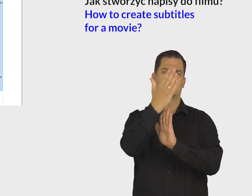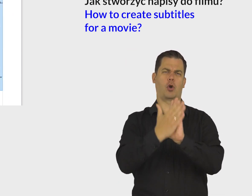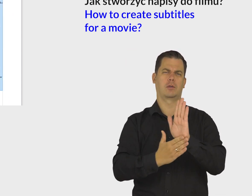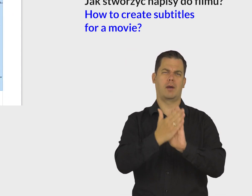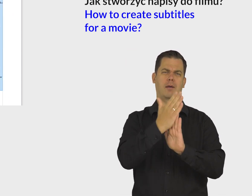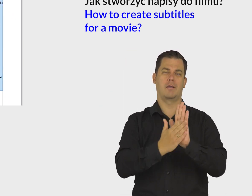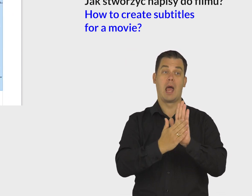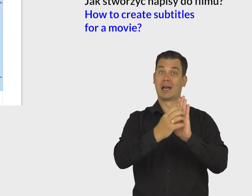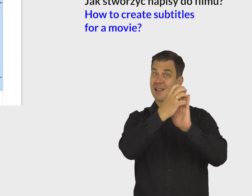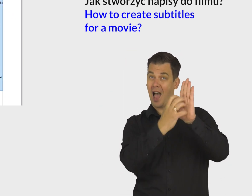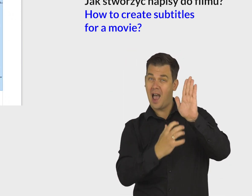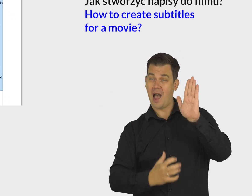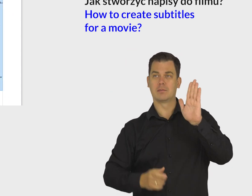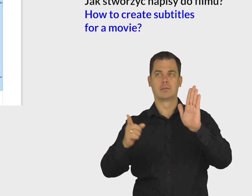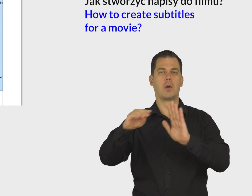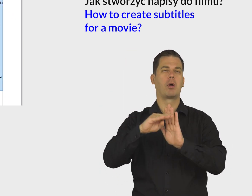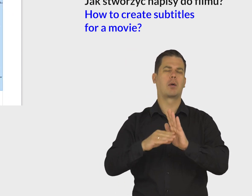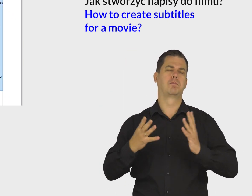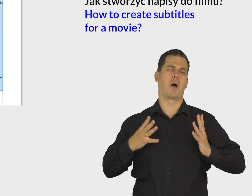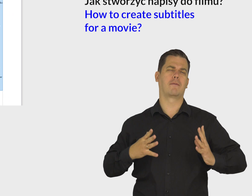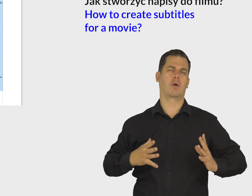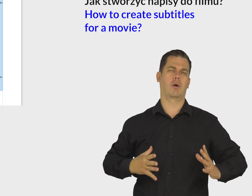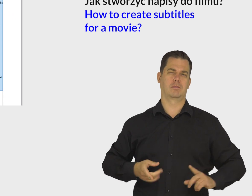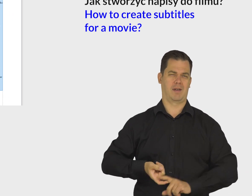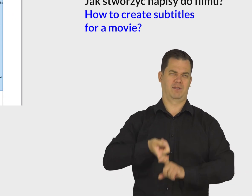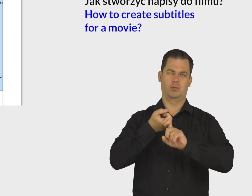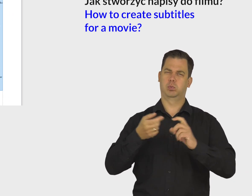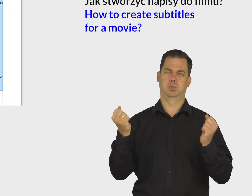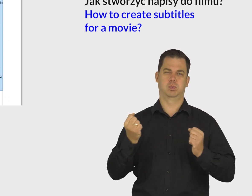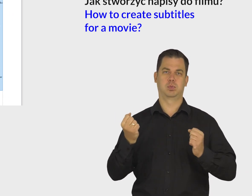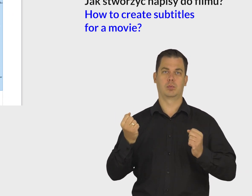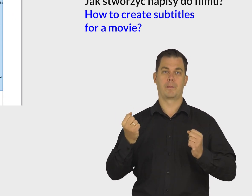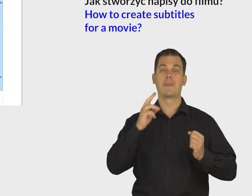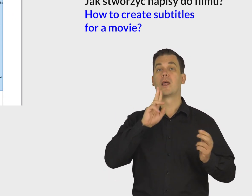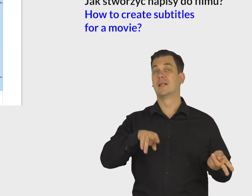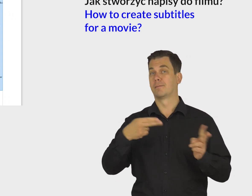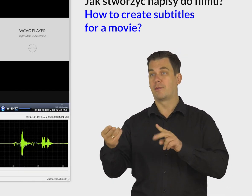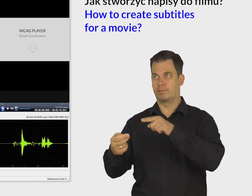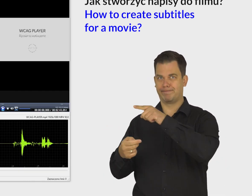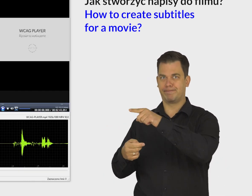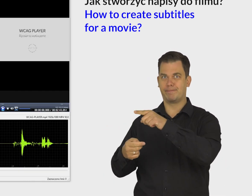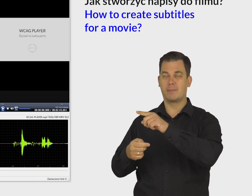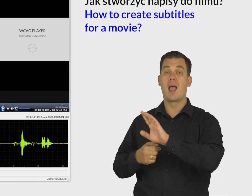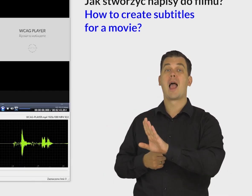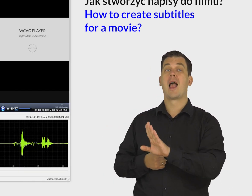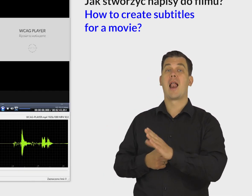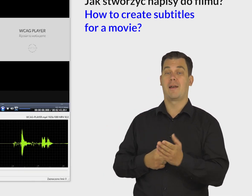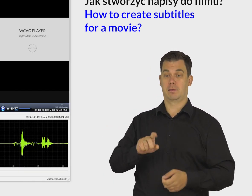stronę, ponieważ przy większej ilości tekstu program działa bardzo powoli. Wróćmy do programu. Lewym